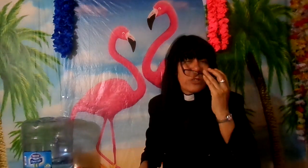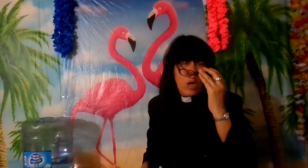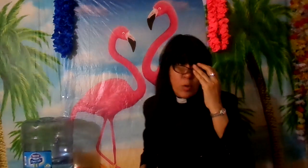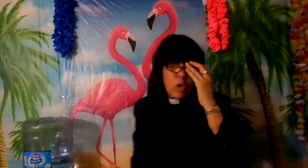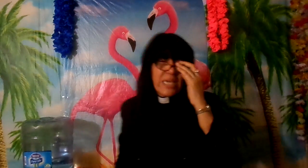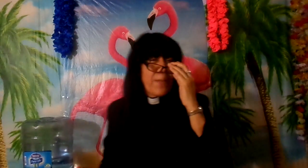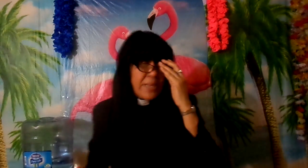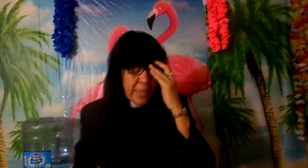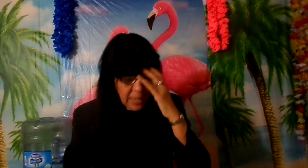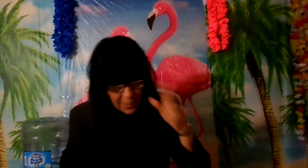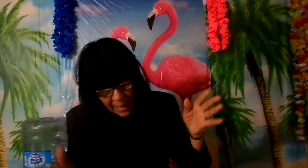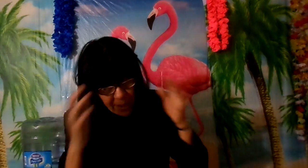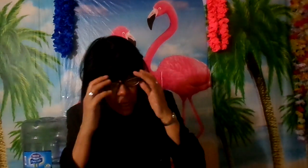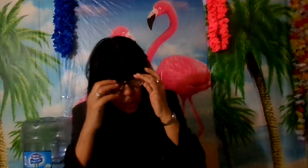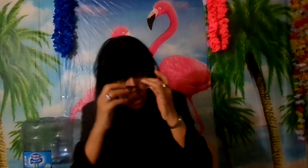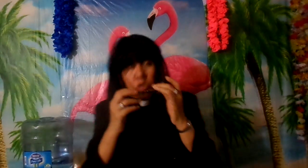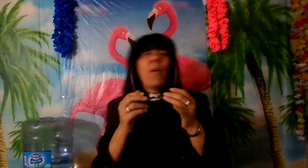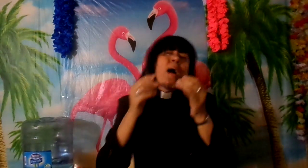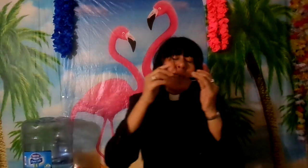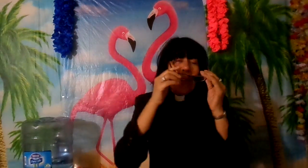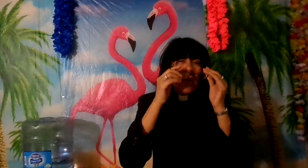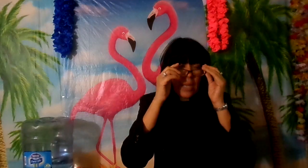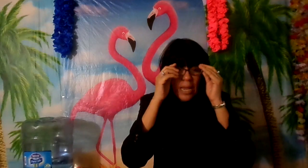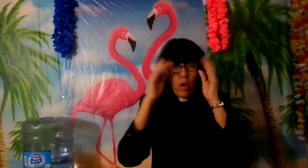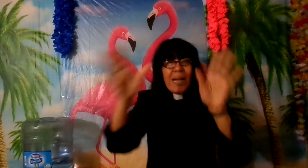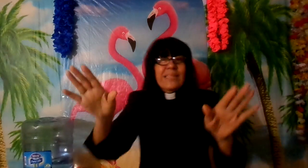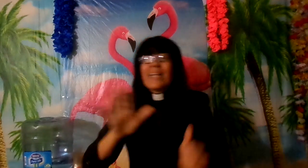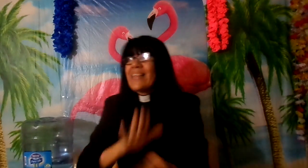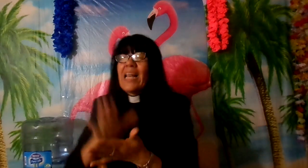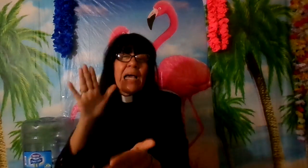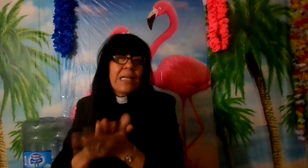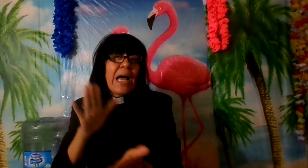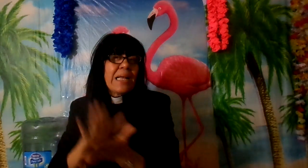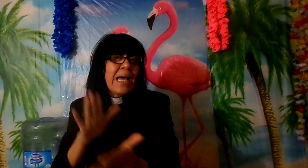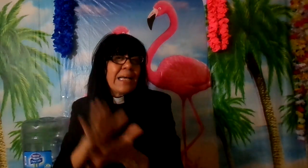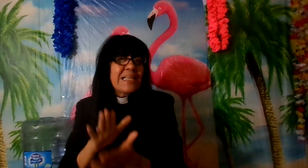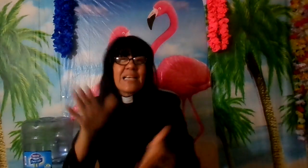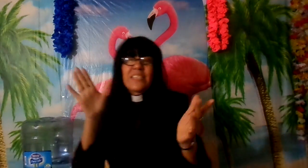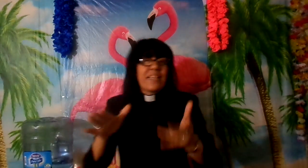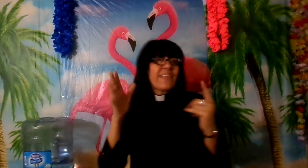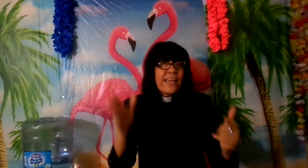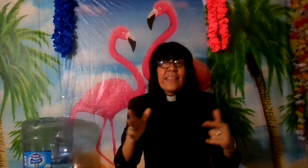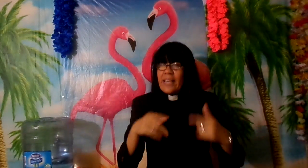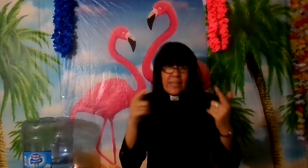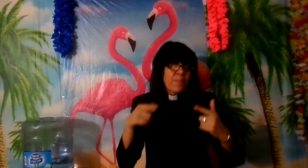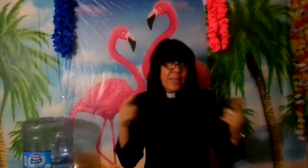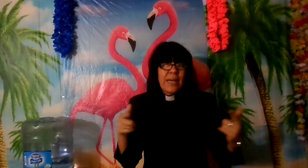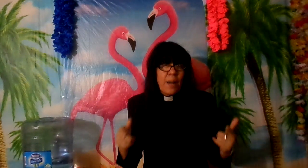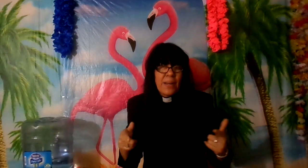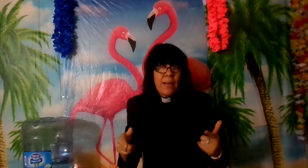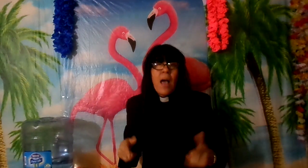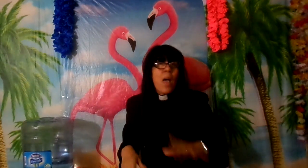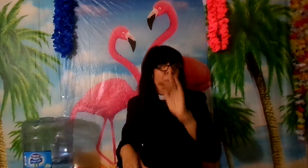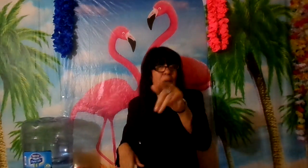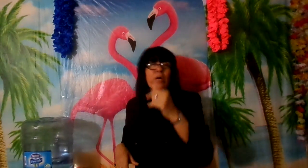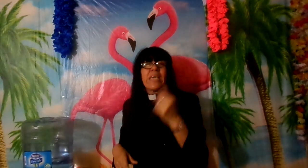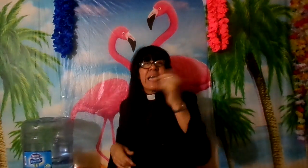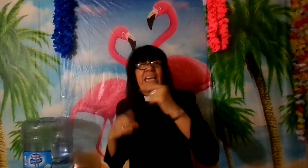porque todo el mundo quiere predicar la palabra si tú te vas a mover en los altares están las iglesias llenas de gente que quieren predicar la palabra pero ¿quién quiere